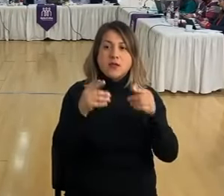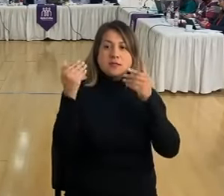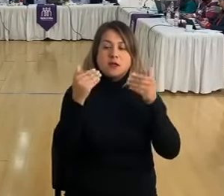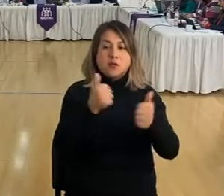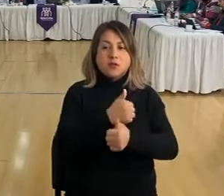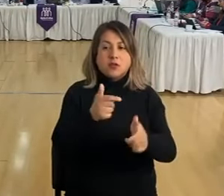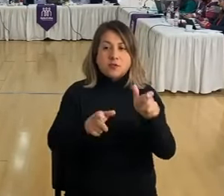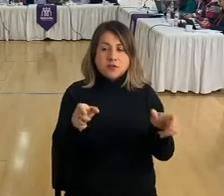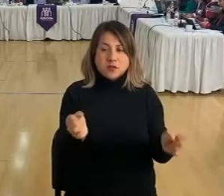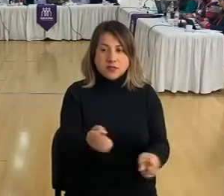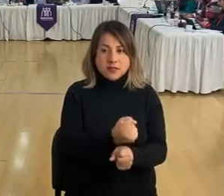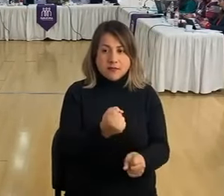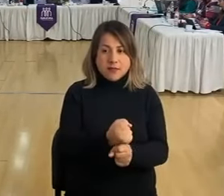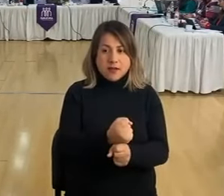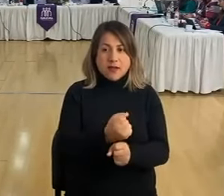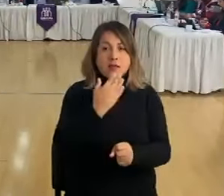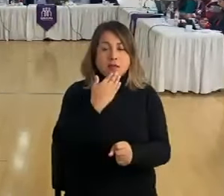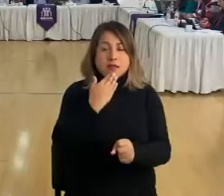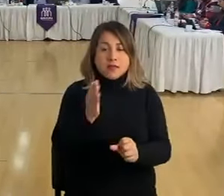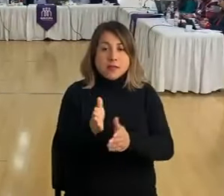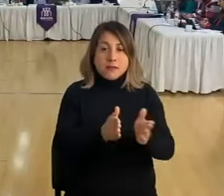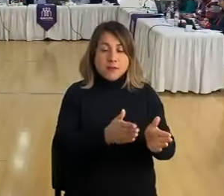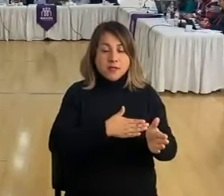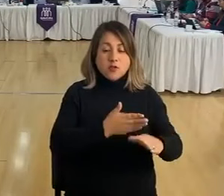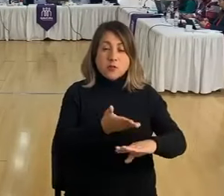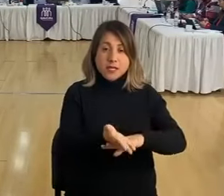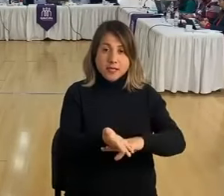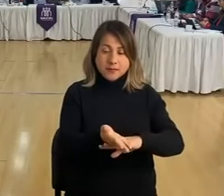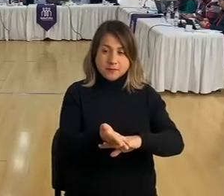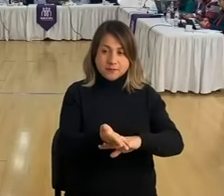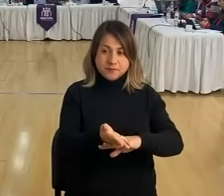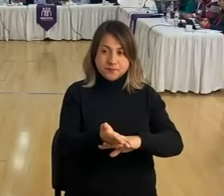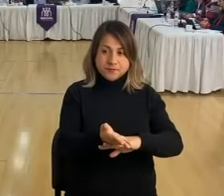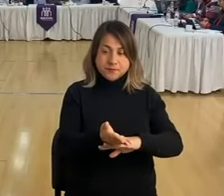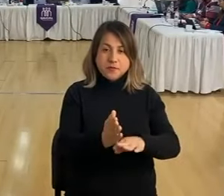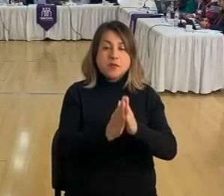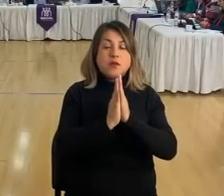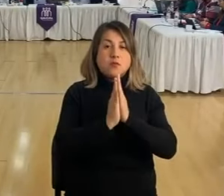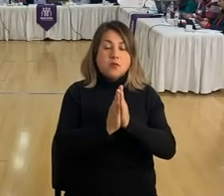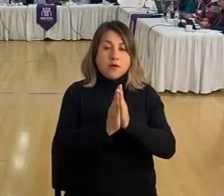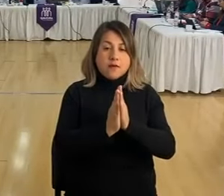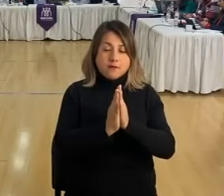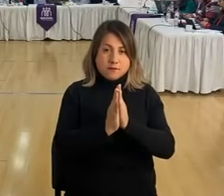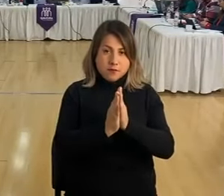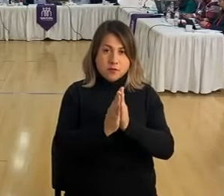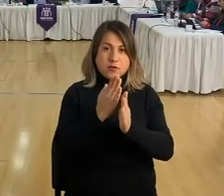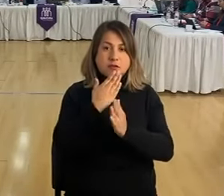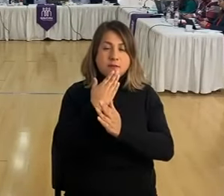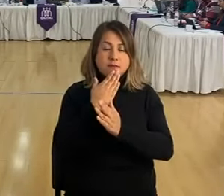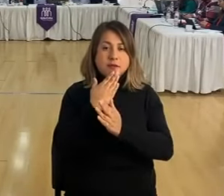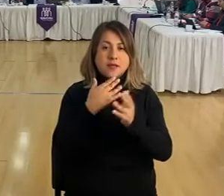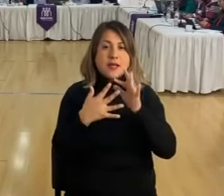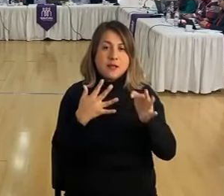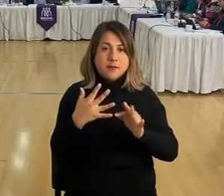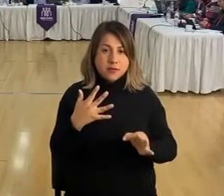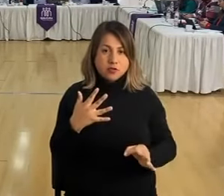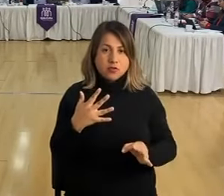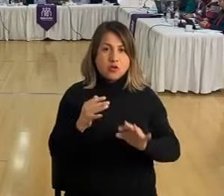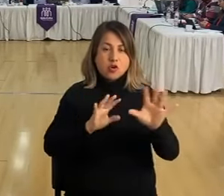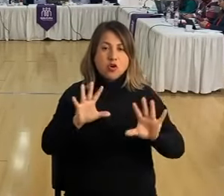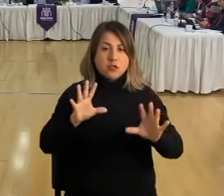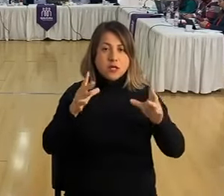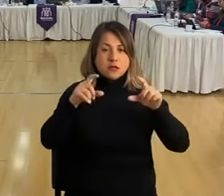trabajadores. Y por otro lado, también pedir que, por favor, se mantenga también los elementos de protección personal,